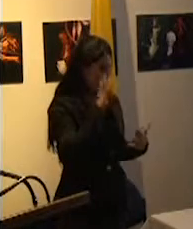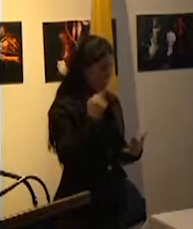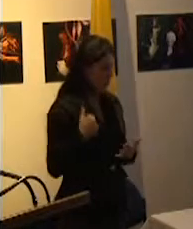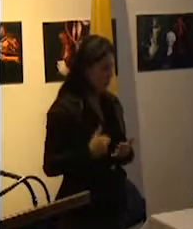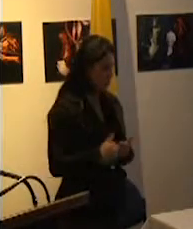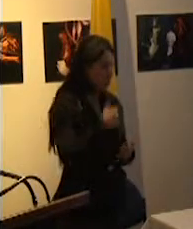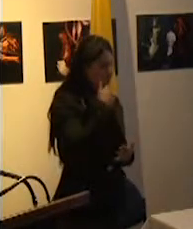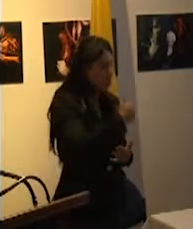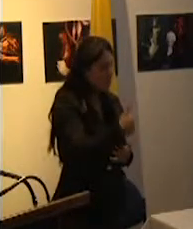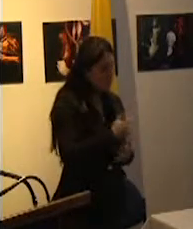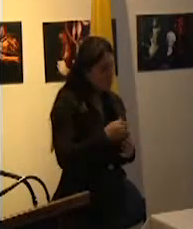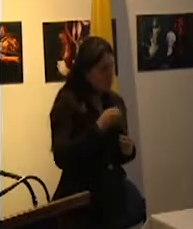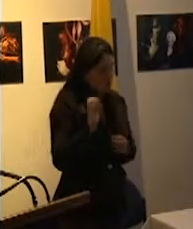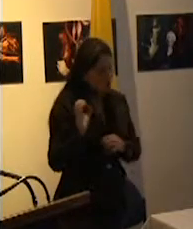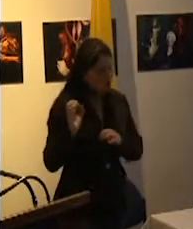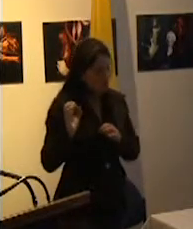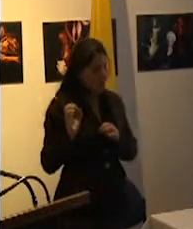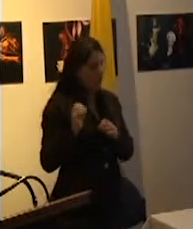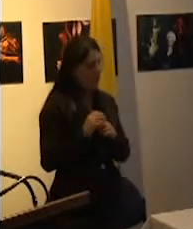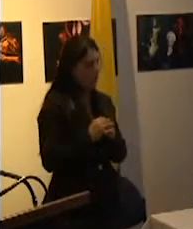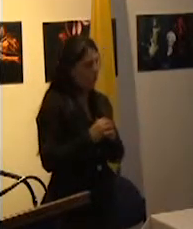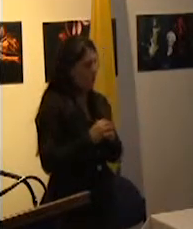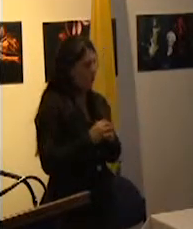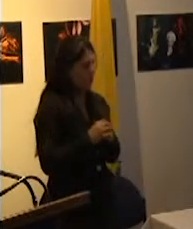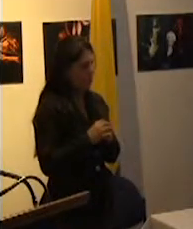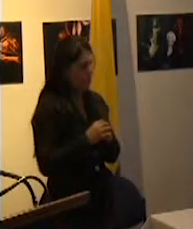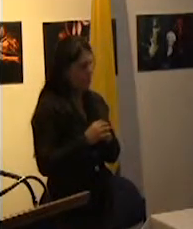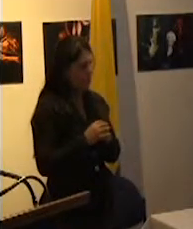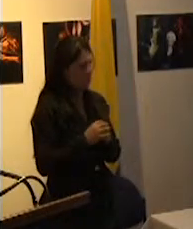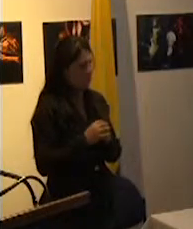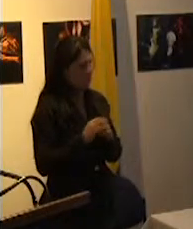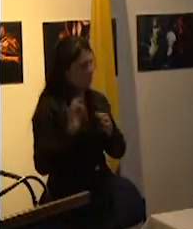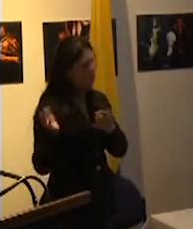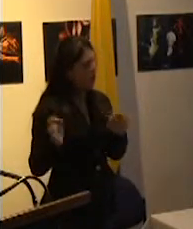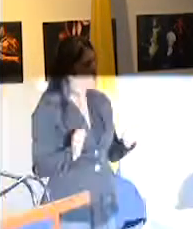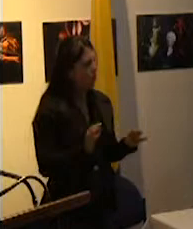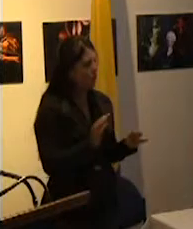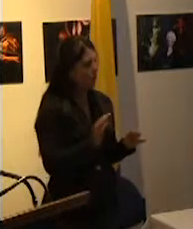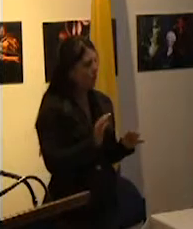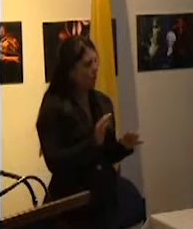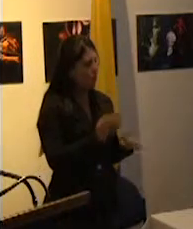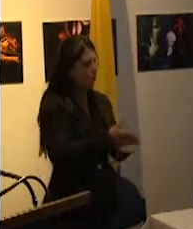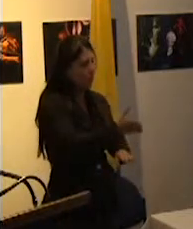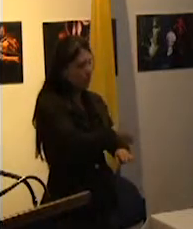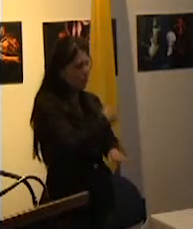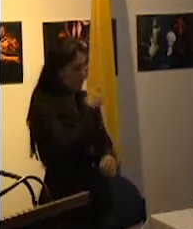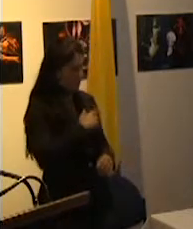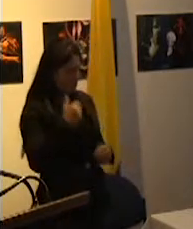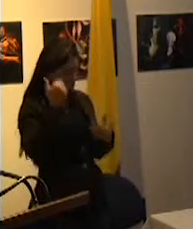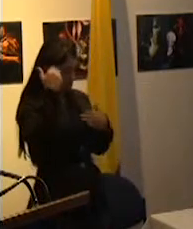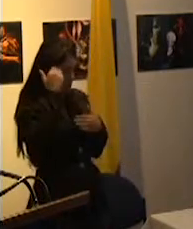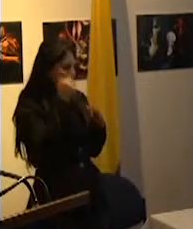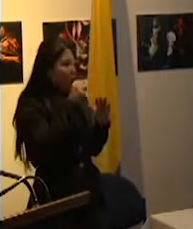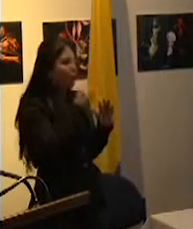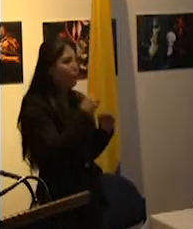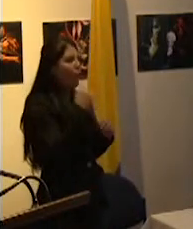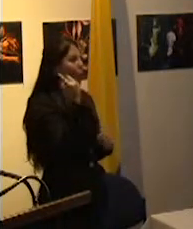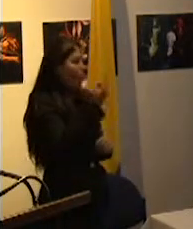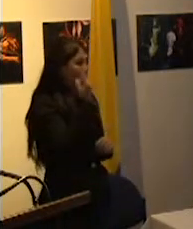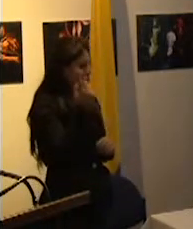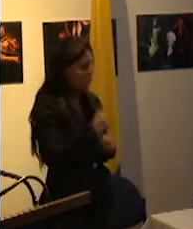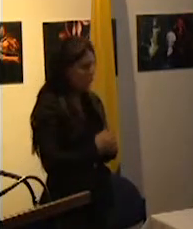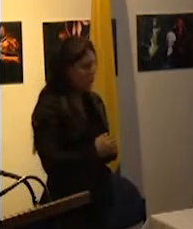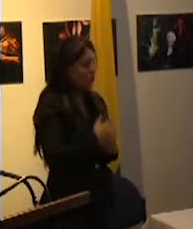especialización ocupacional la que llena cada vez más las funciones que antes desempeñaba la conciencia común